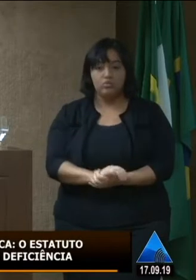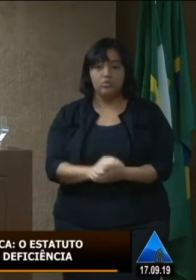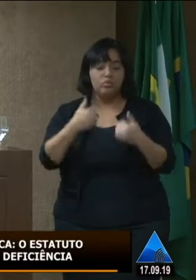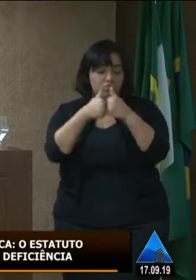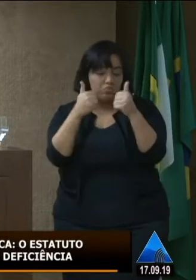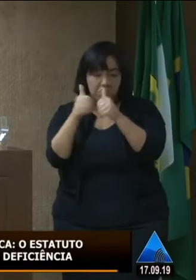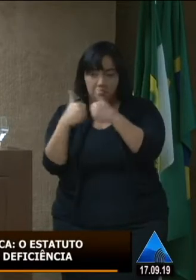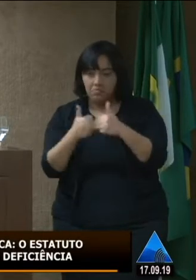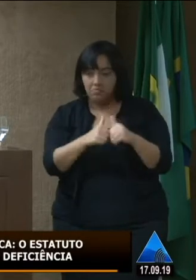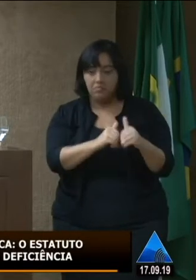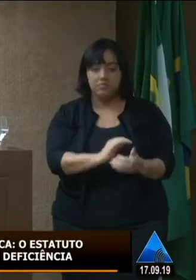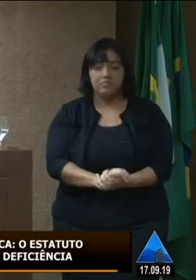lá.